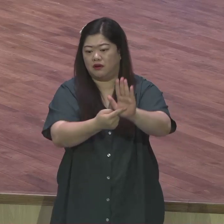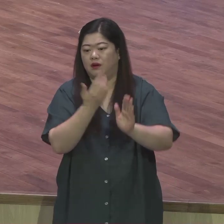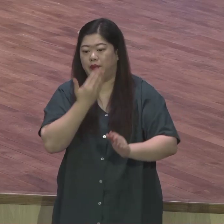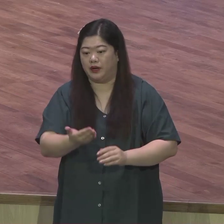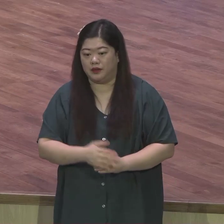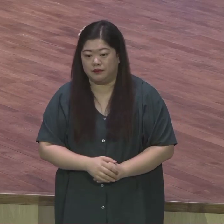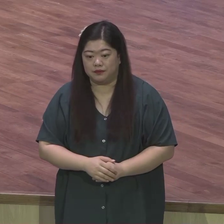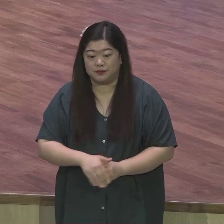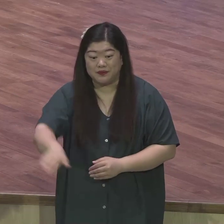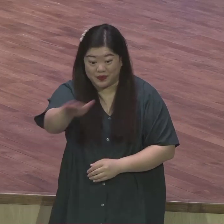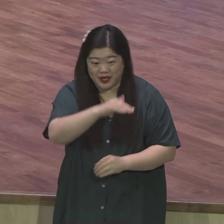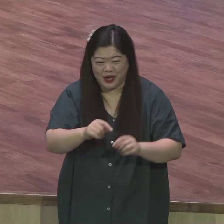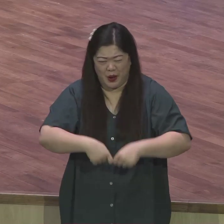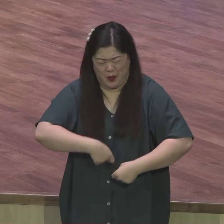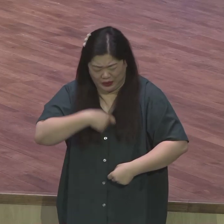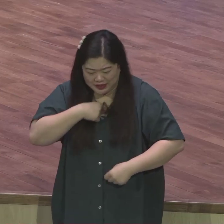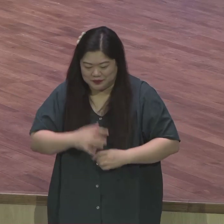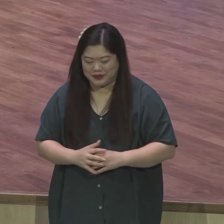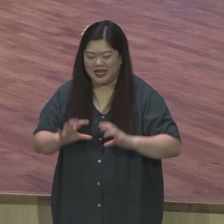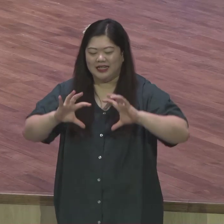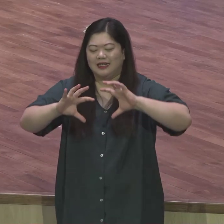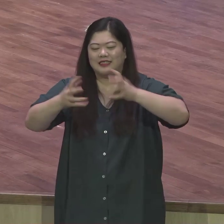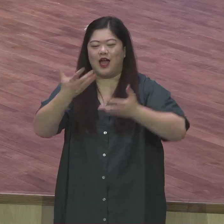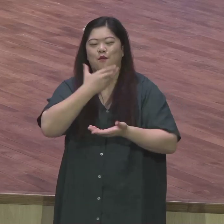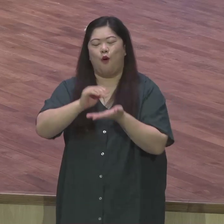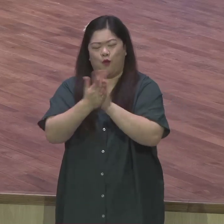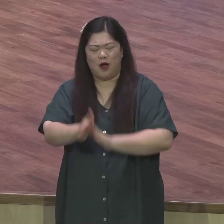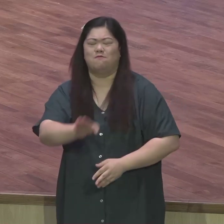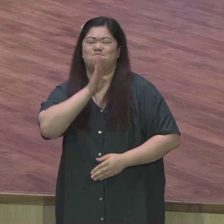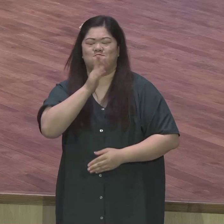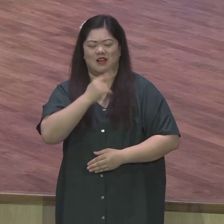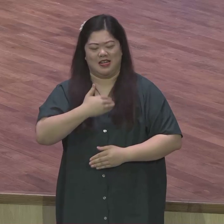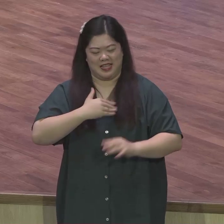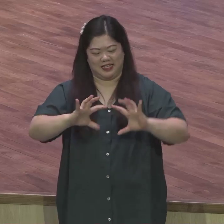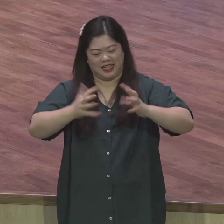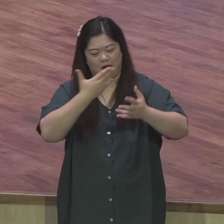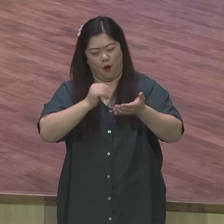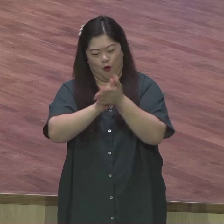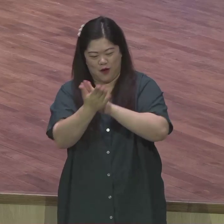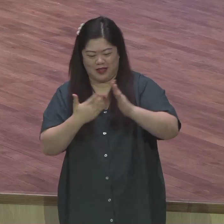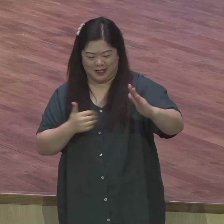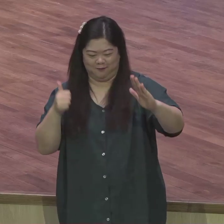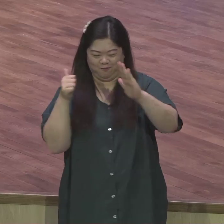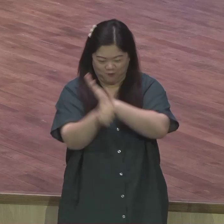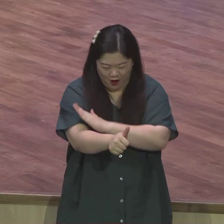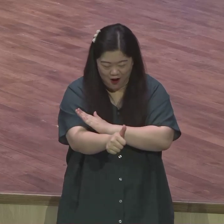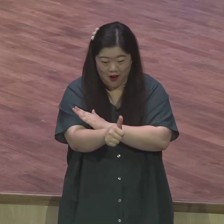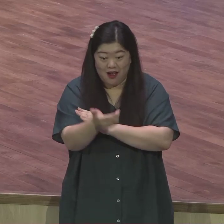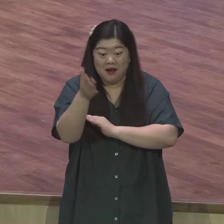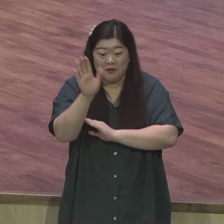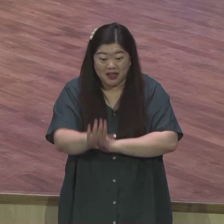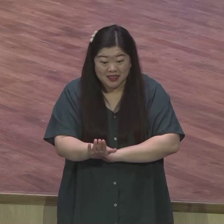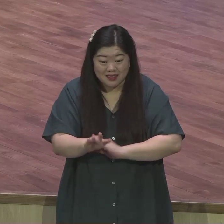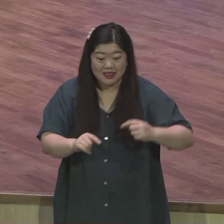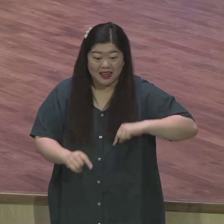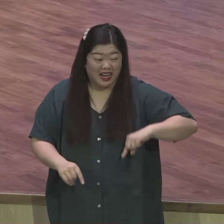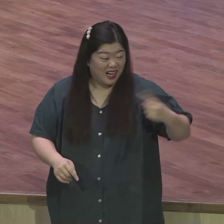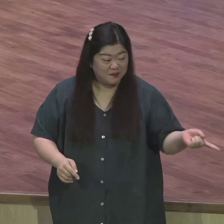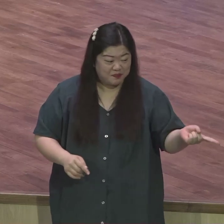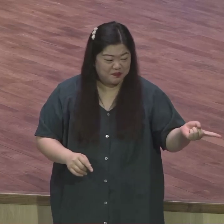정작 자기 주변에 대해서 주변 사람들에 대해서 그렇게 무감가하게 넘어가는 경우가 많이 있어요 왜